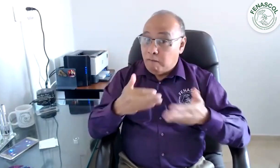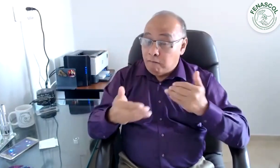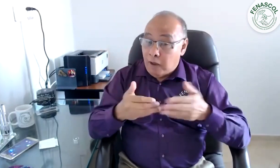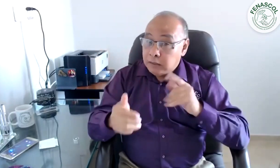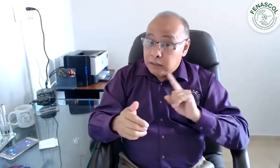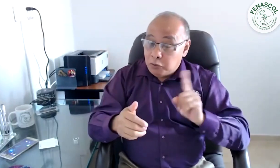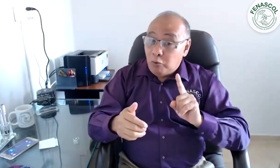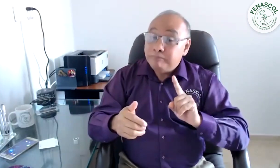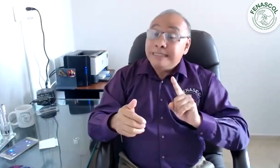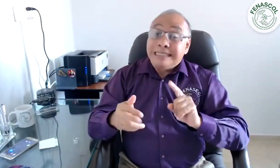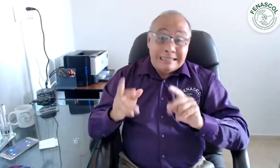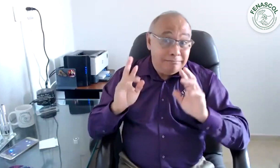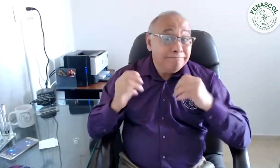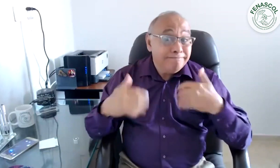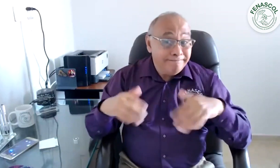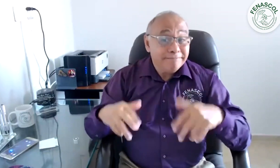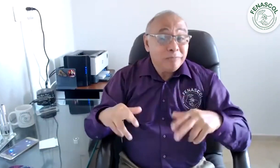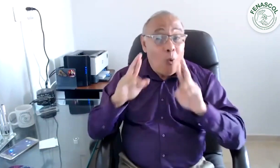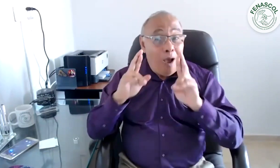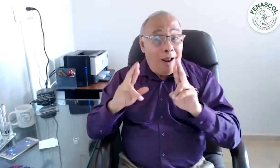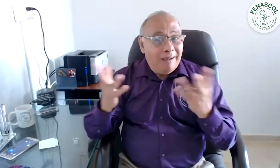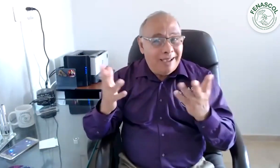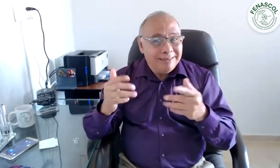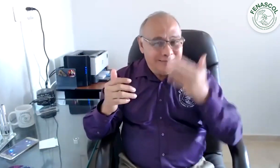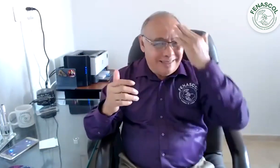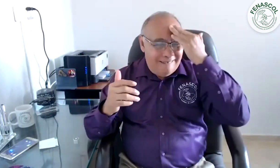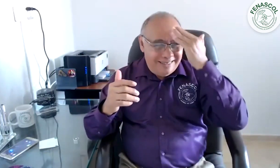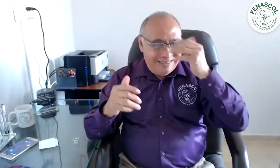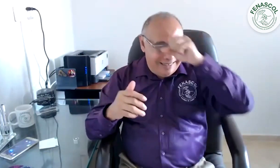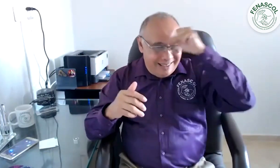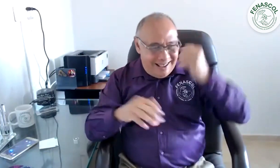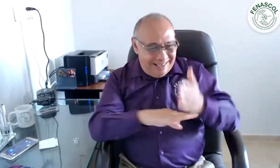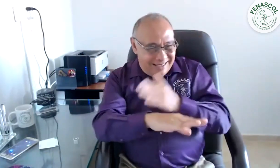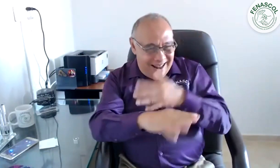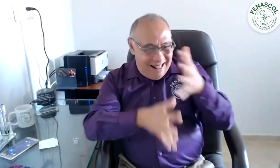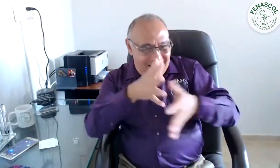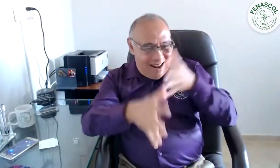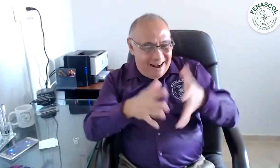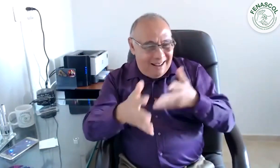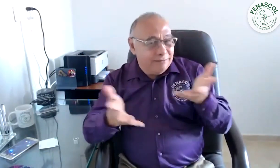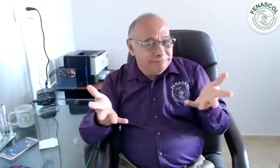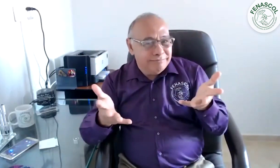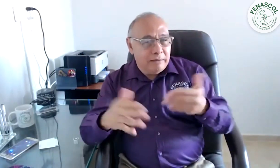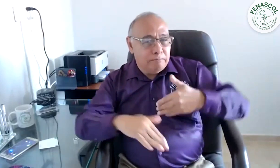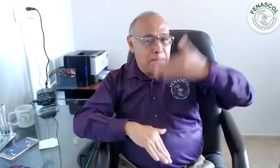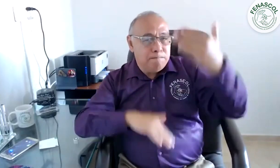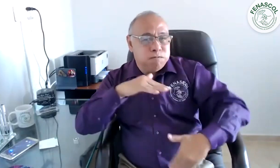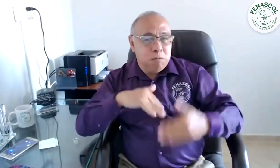No será algo fácil y deseamos, como Sandra anteriormente tú lo mencionabas, que